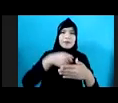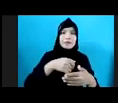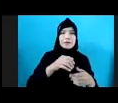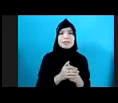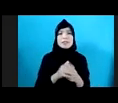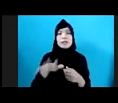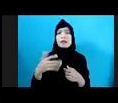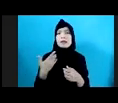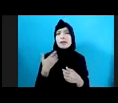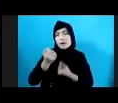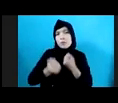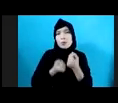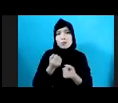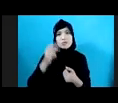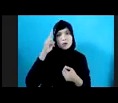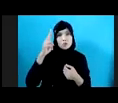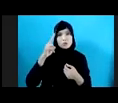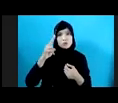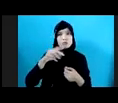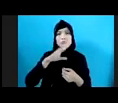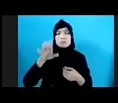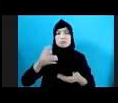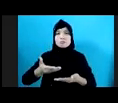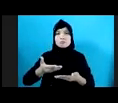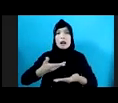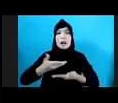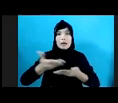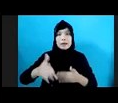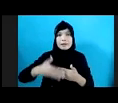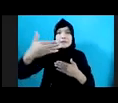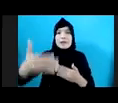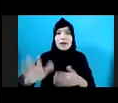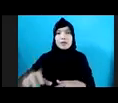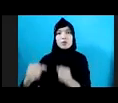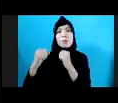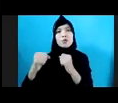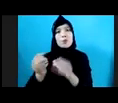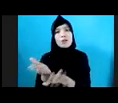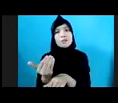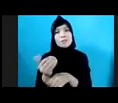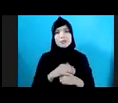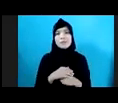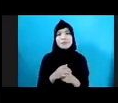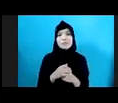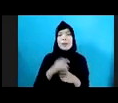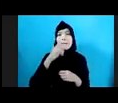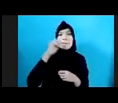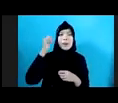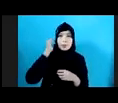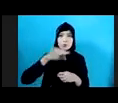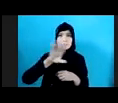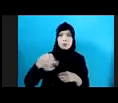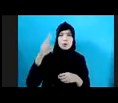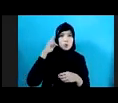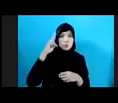Upayakan Pasal Layanan Dan Terminasi Juga Kita Perkuat Kembali Nah Bapak Ibu Sekalian Untuk Bisa Memperkuat